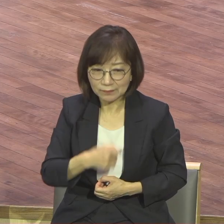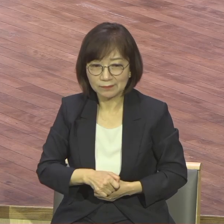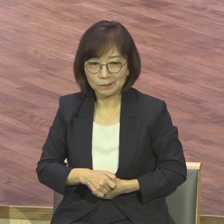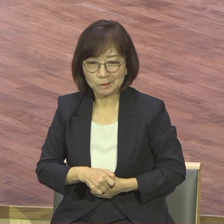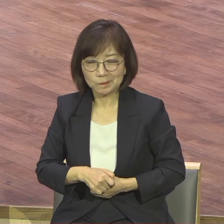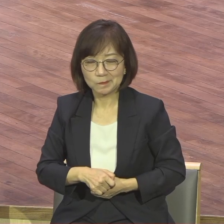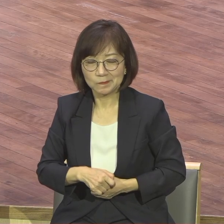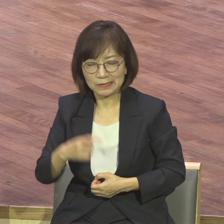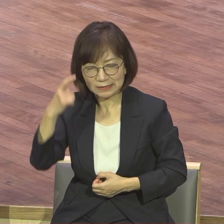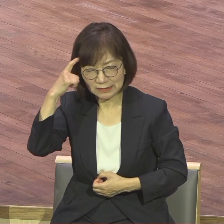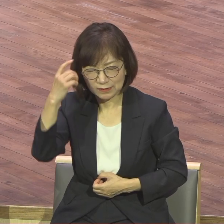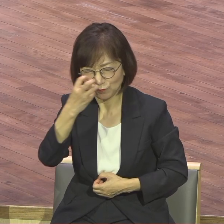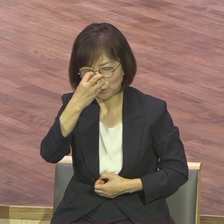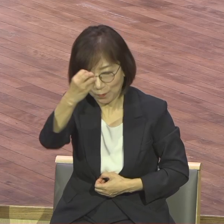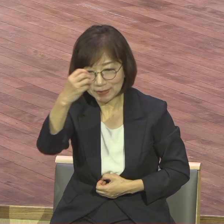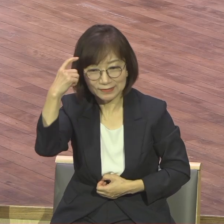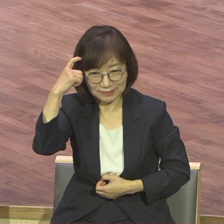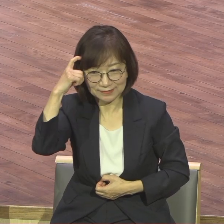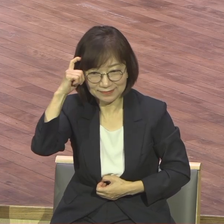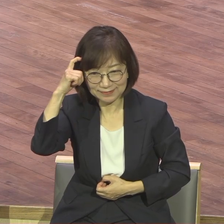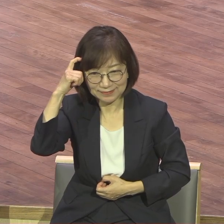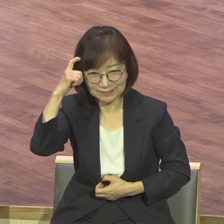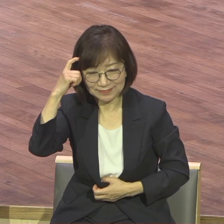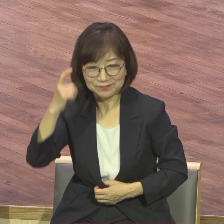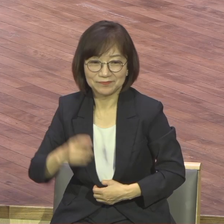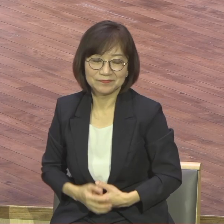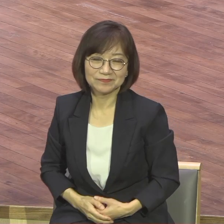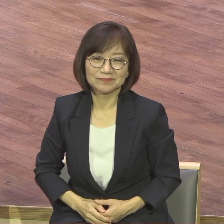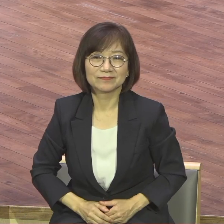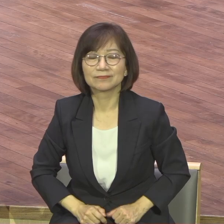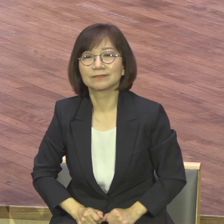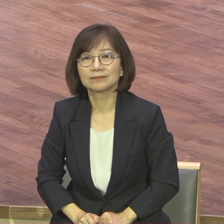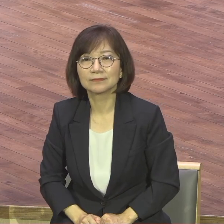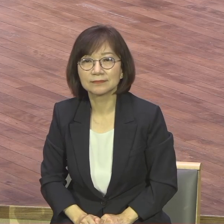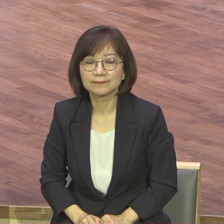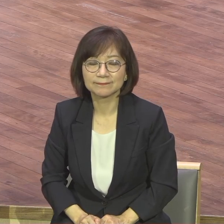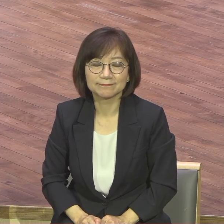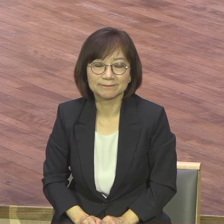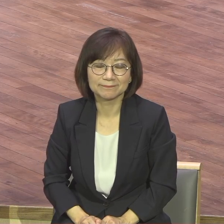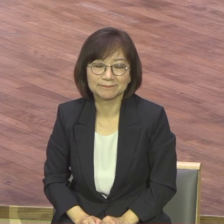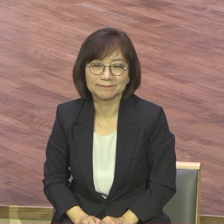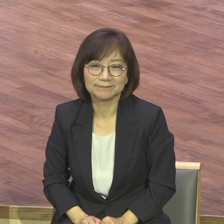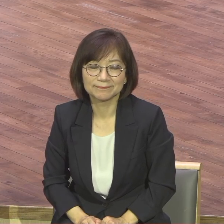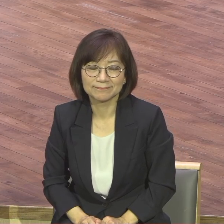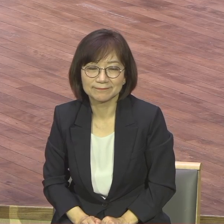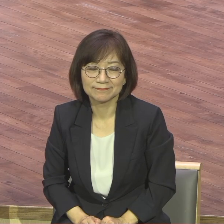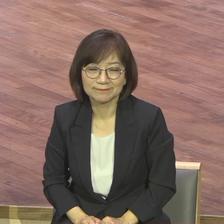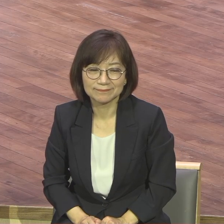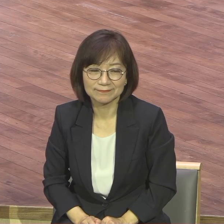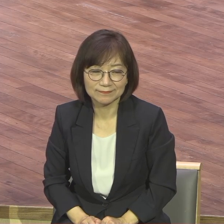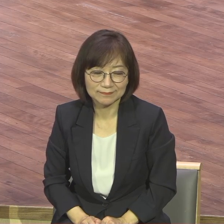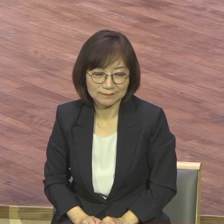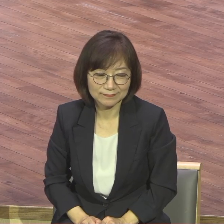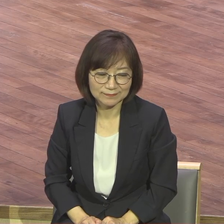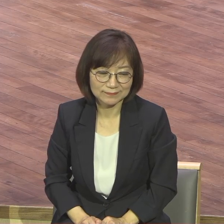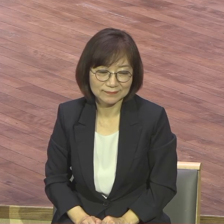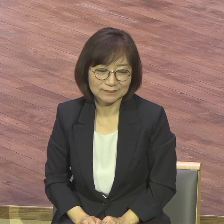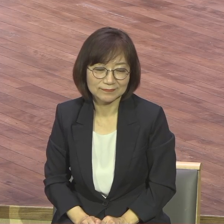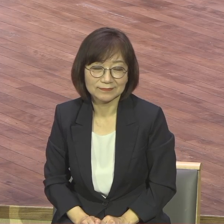간단한 진단이죠 간단하죠 속지 마시고 하나님의 말씀이 이끄는 삶을